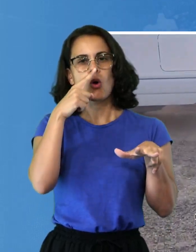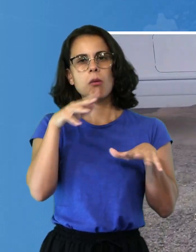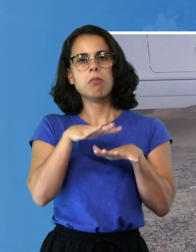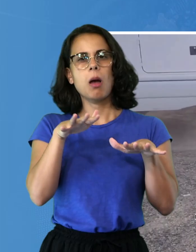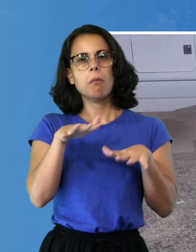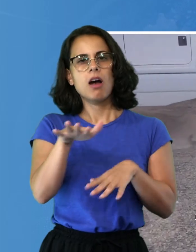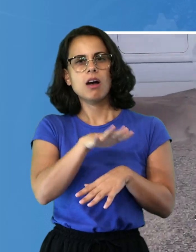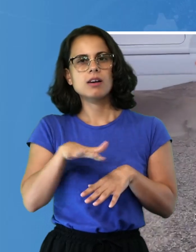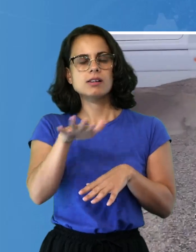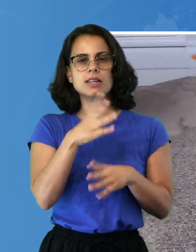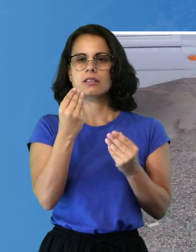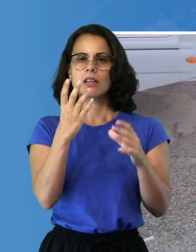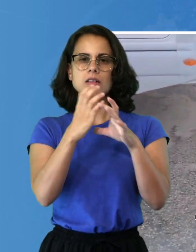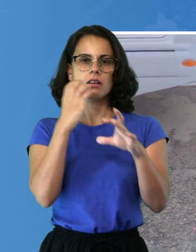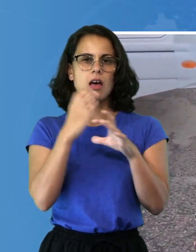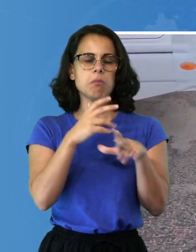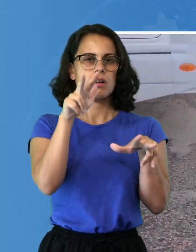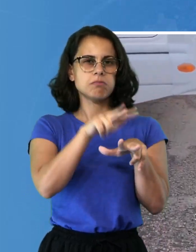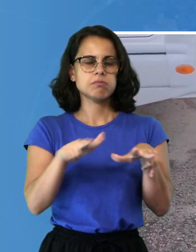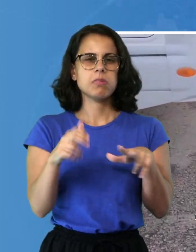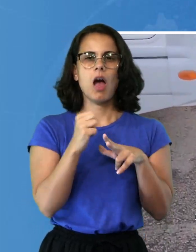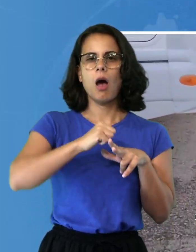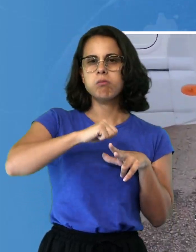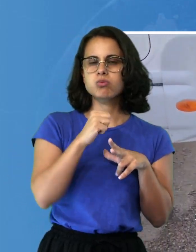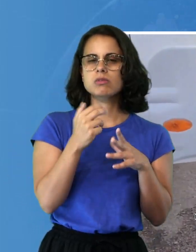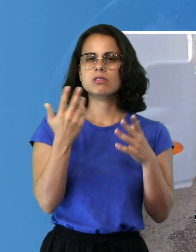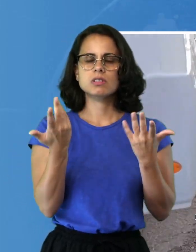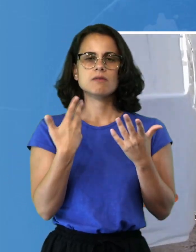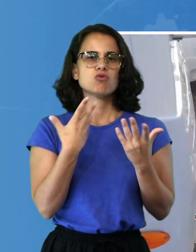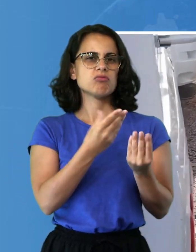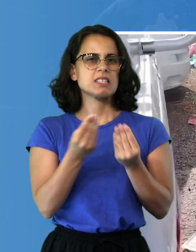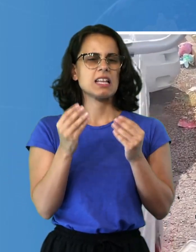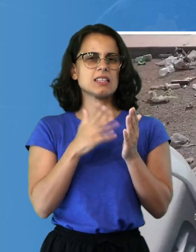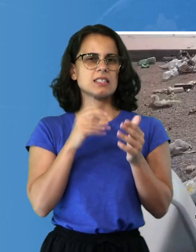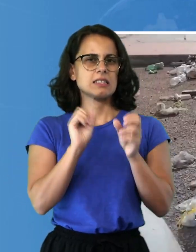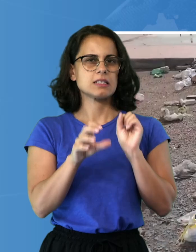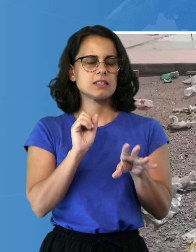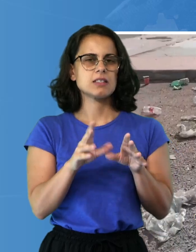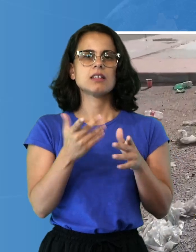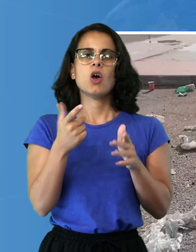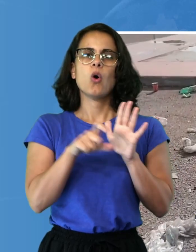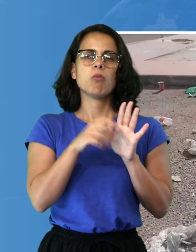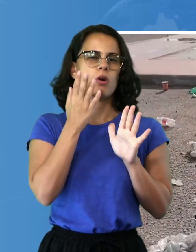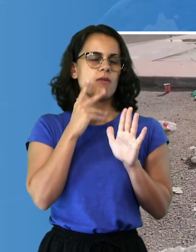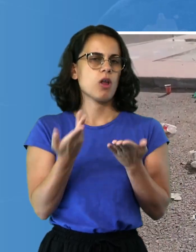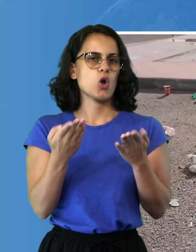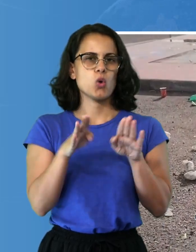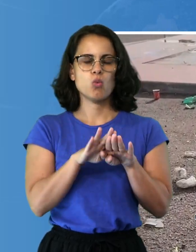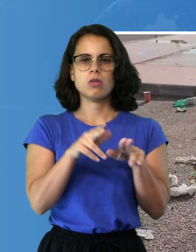camperisti abusivi, diventato terra di nessuno con l'annuncio della chiusura da parte del comune, anche altri quartieri della città vengono